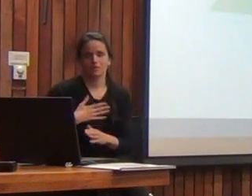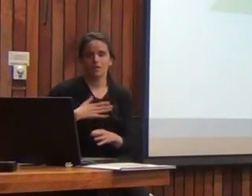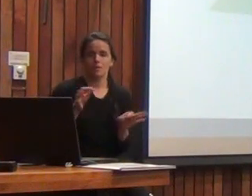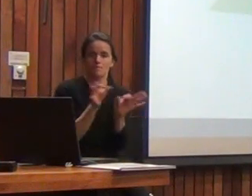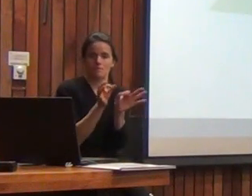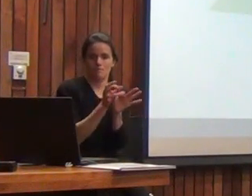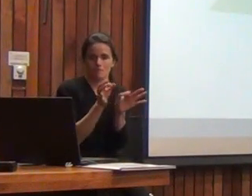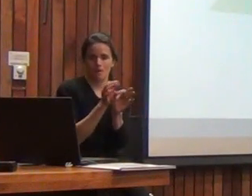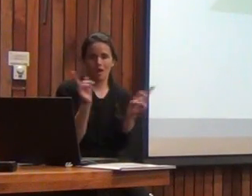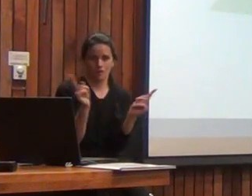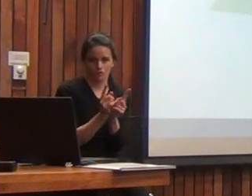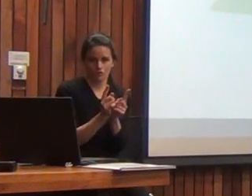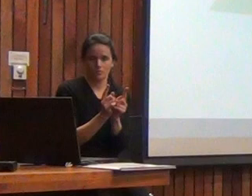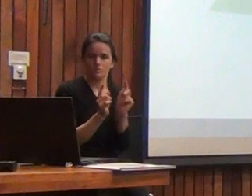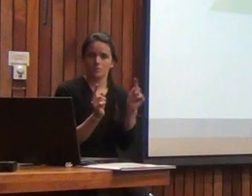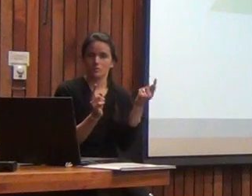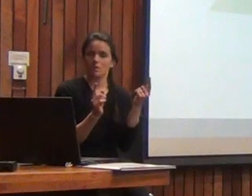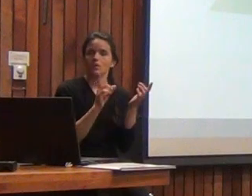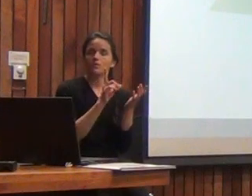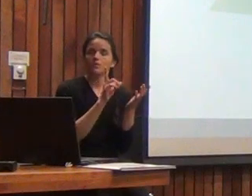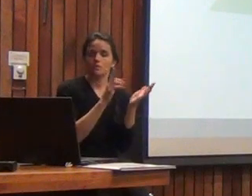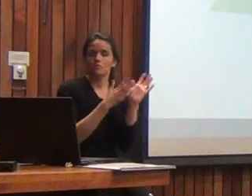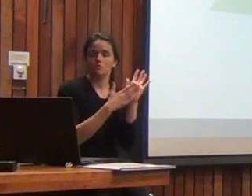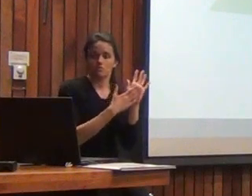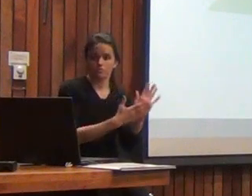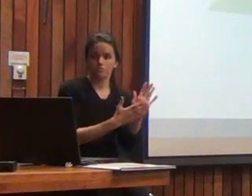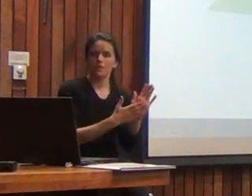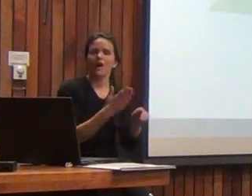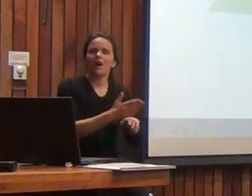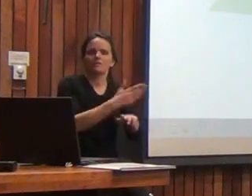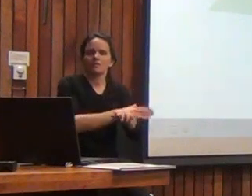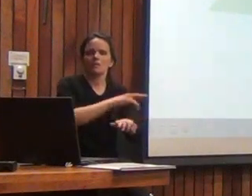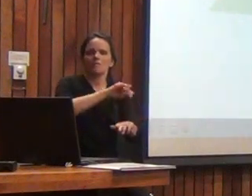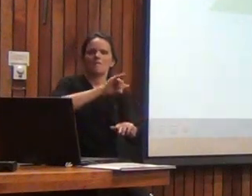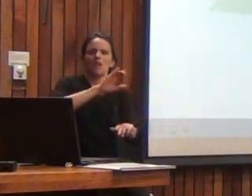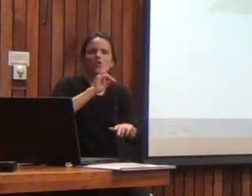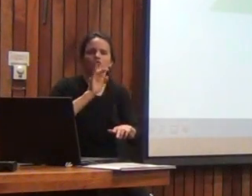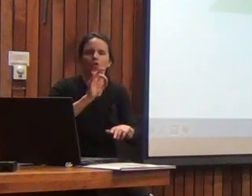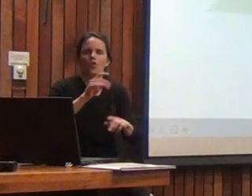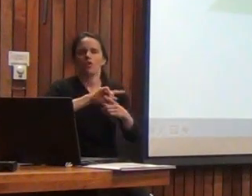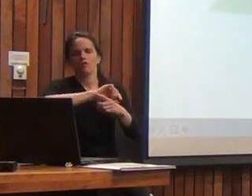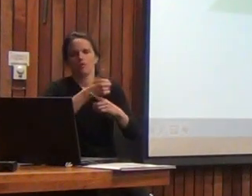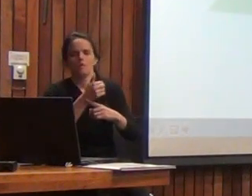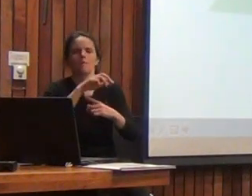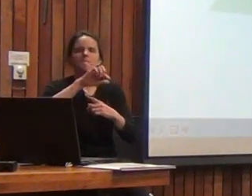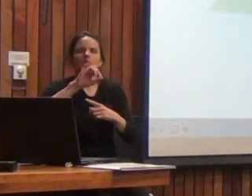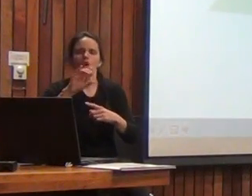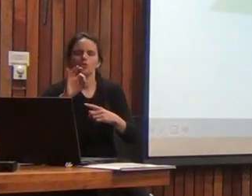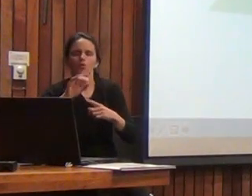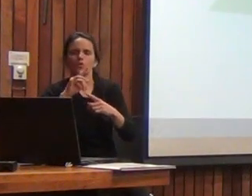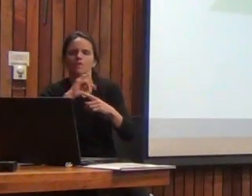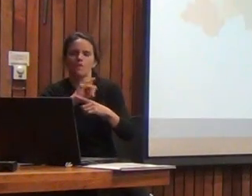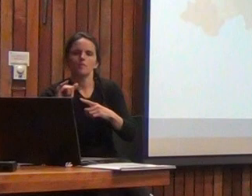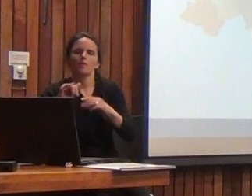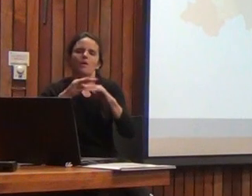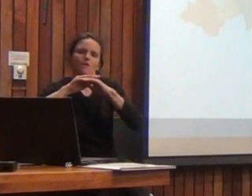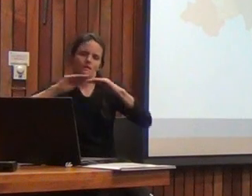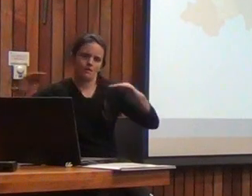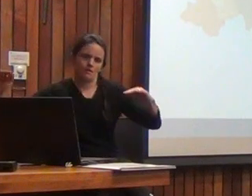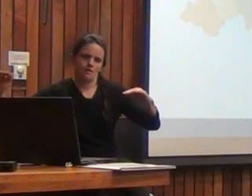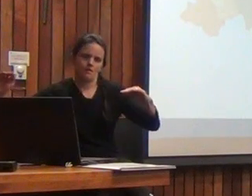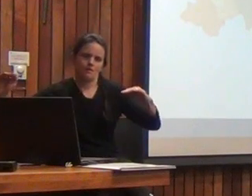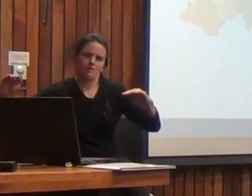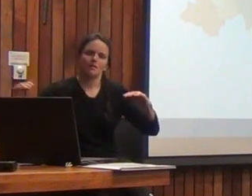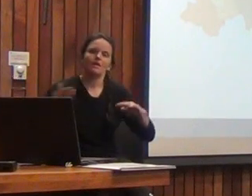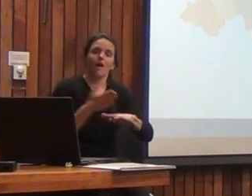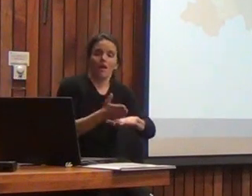brevemente en primer lugar tuvimos una etapa de prepiloto luego un piloto y luego nos lanzamos a la fase de estandarización en